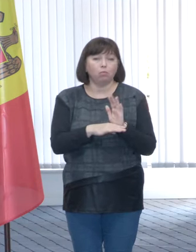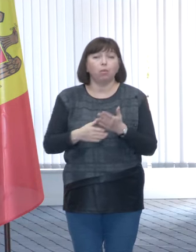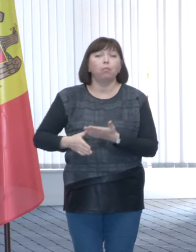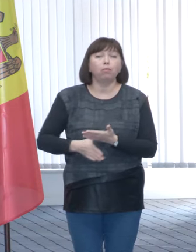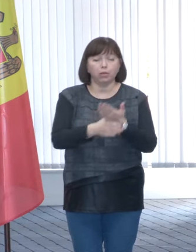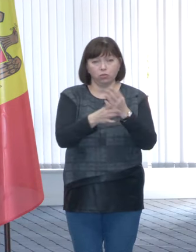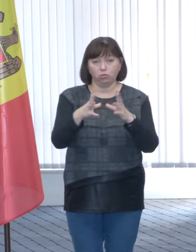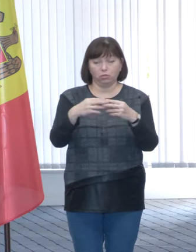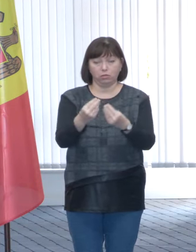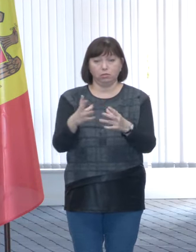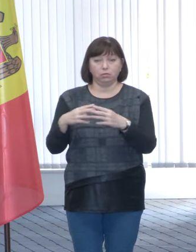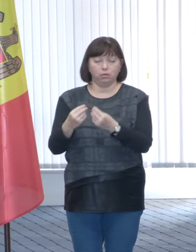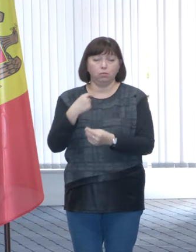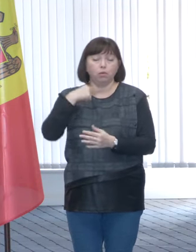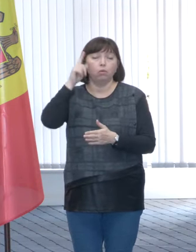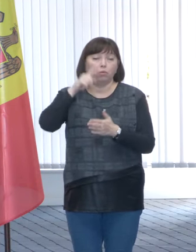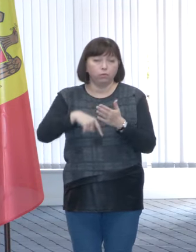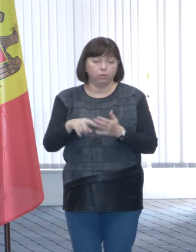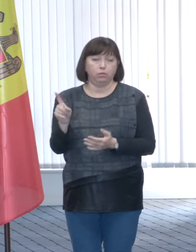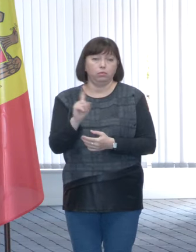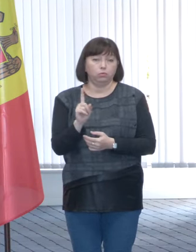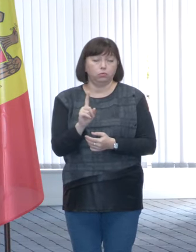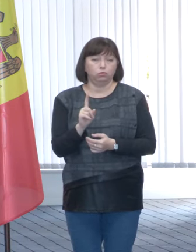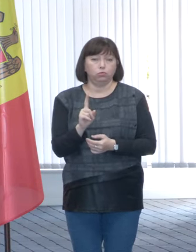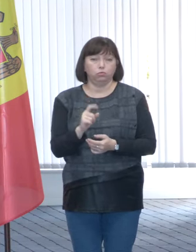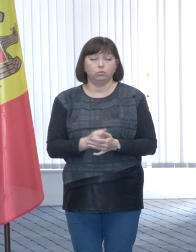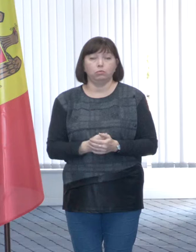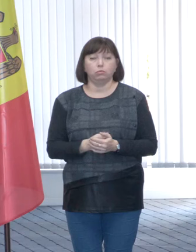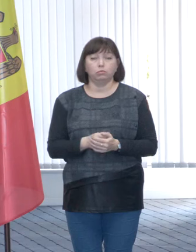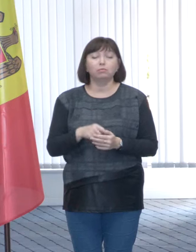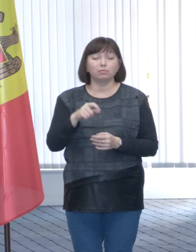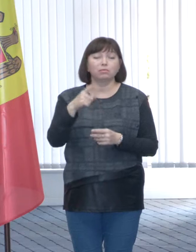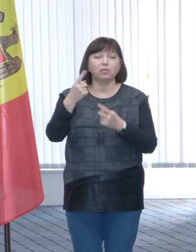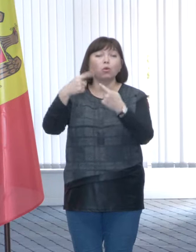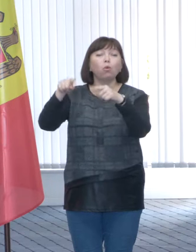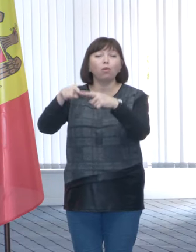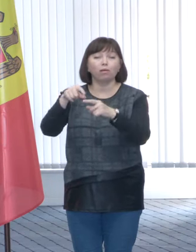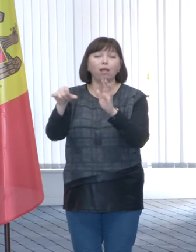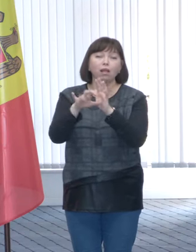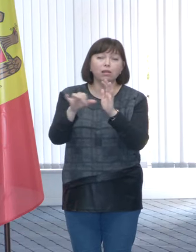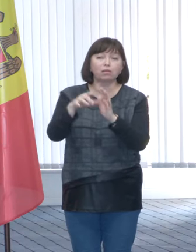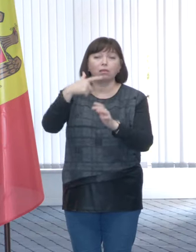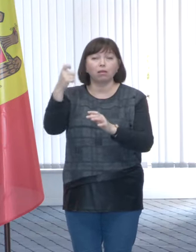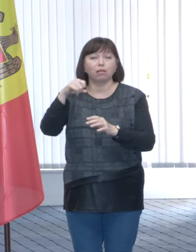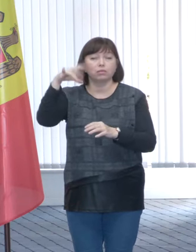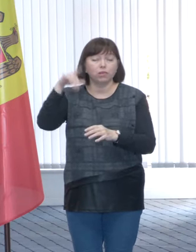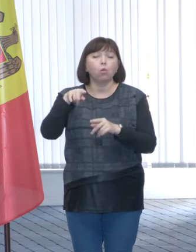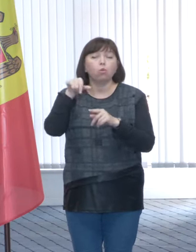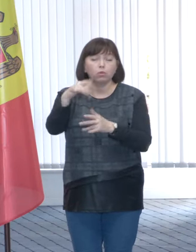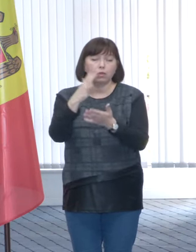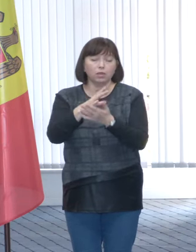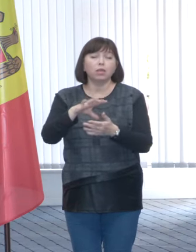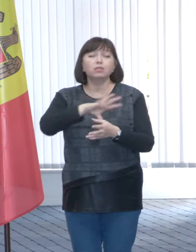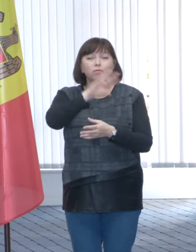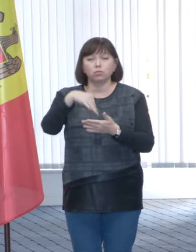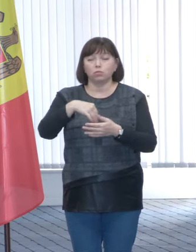pentru familie eu sunt sigur că furnizorii de energie au clarificat au instrumentariul necesar